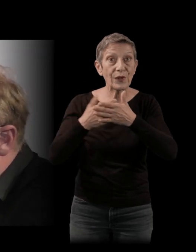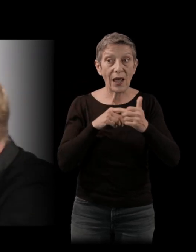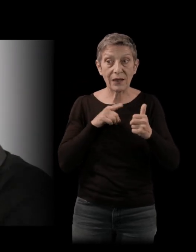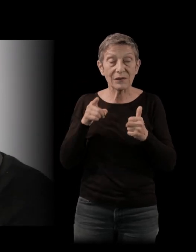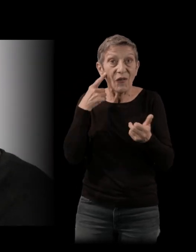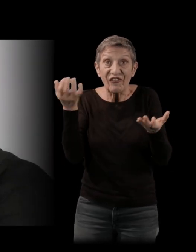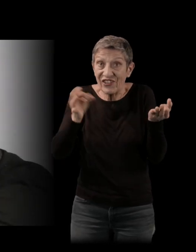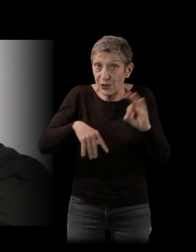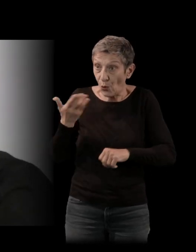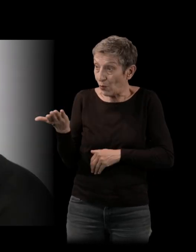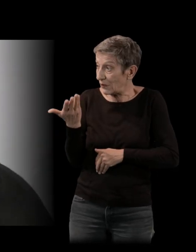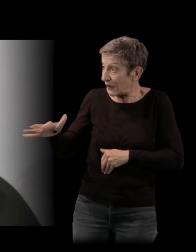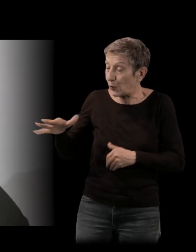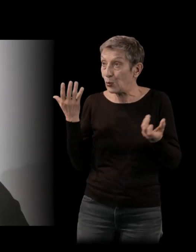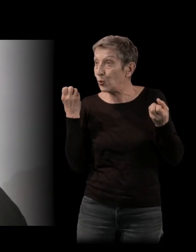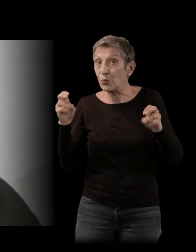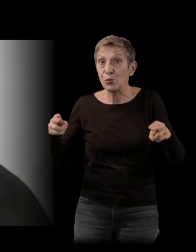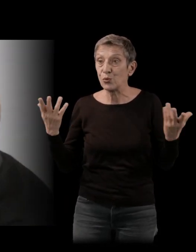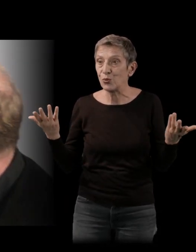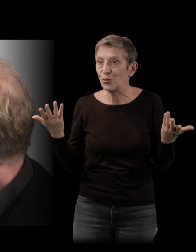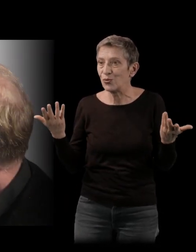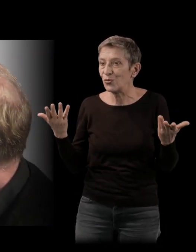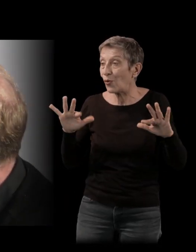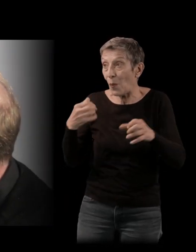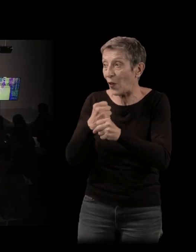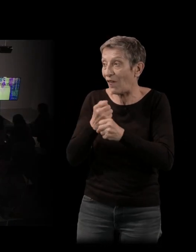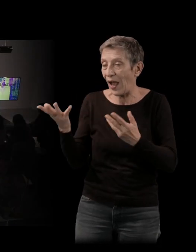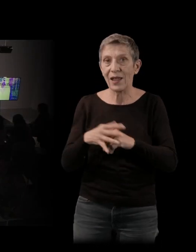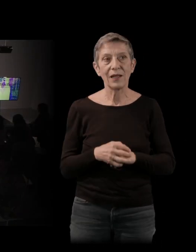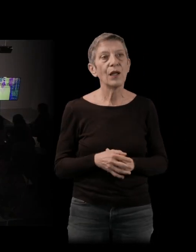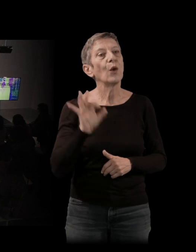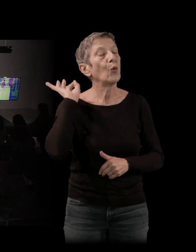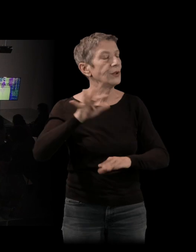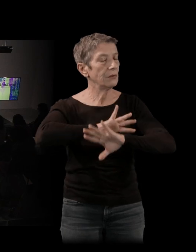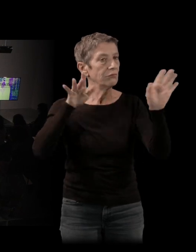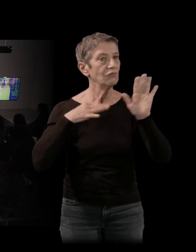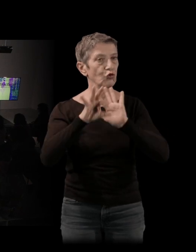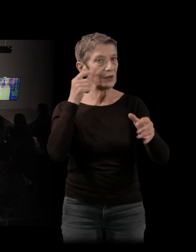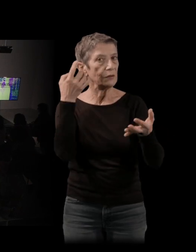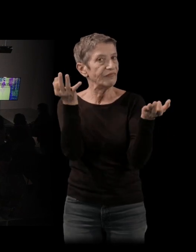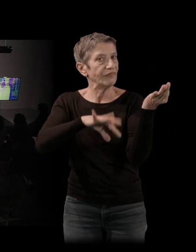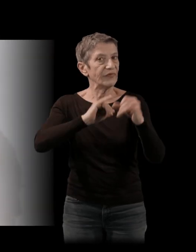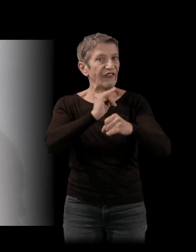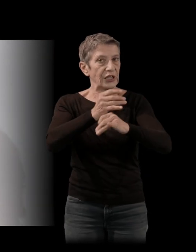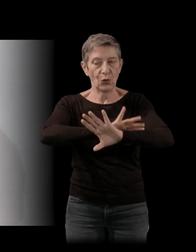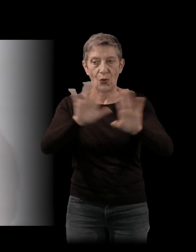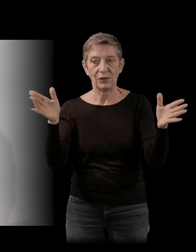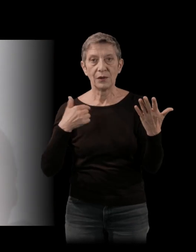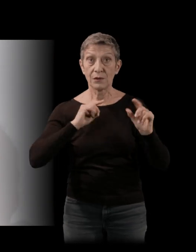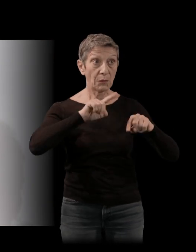avez bouché des trous ? Vous avez fait comment pour travailler autour de ça ? Oui, dans la fiction. Et c'était vraiment mon parti pris. C'est-à je ne même pas allée là-bas. De toute façon, j